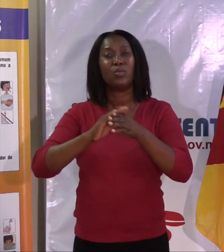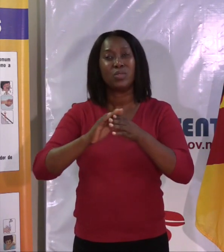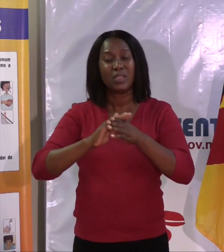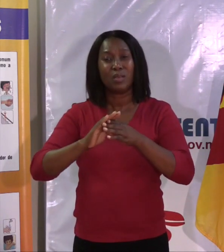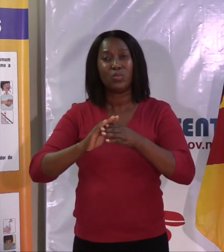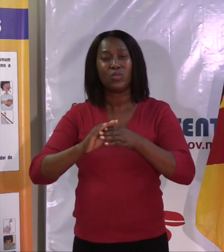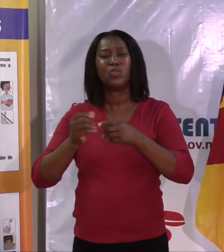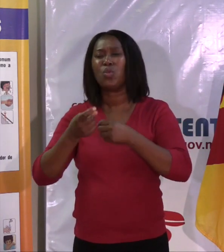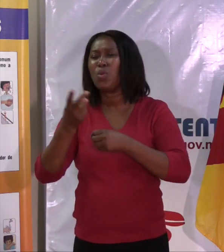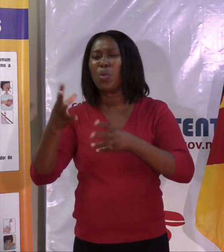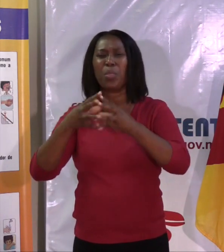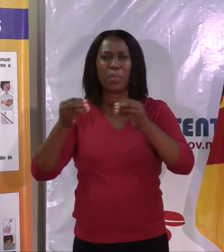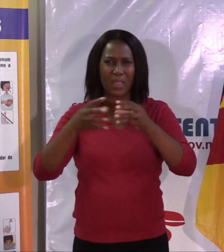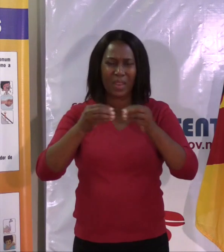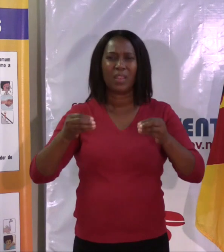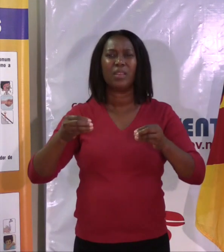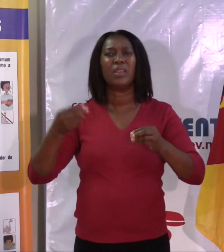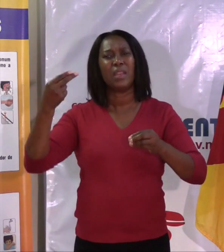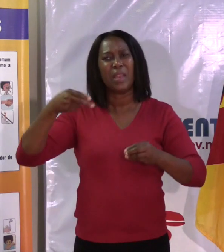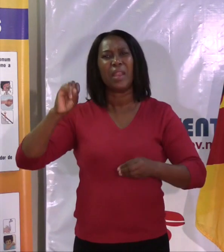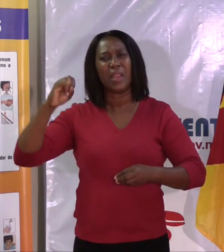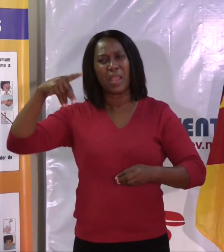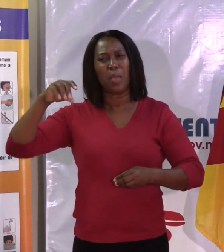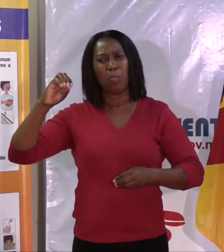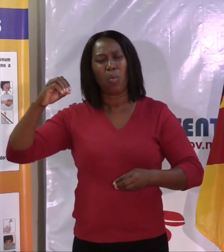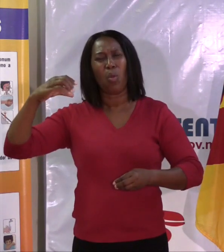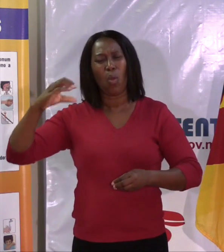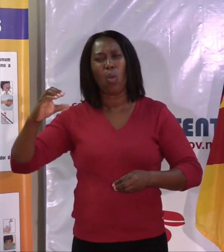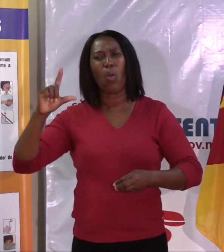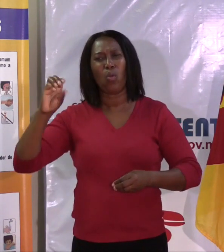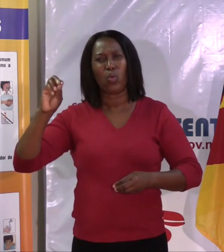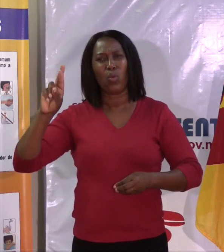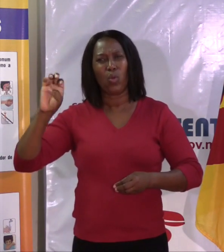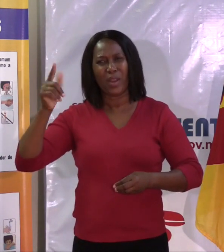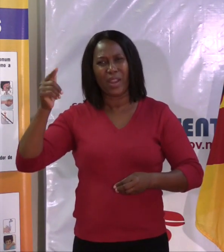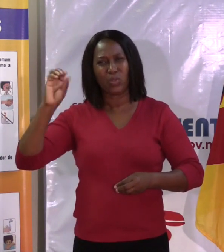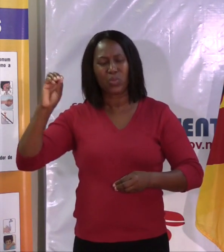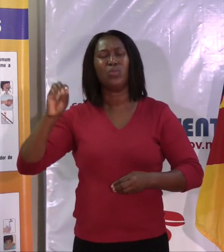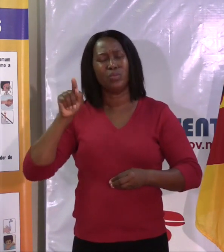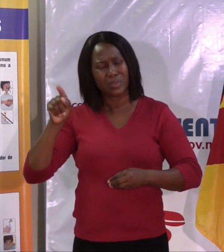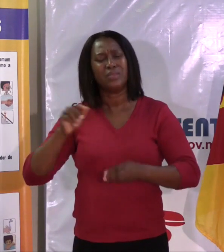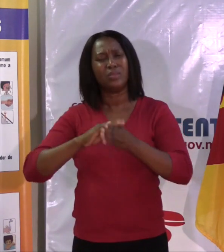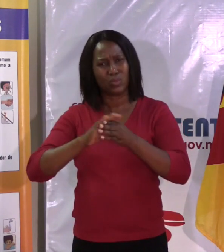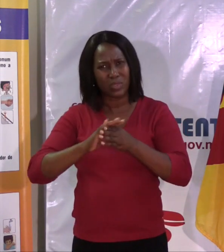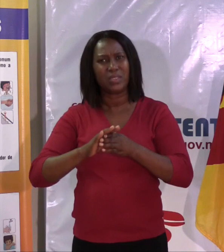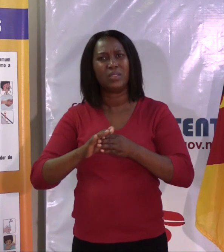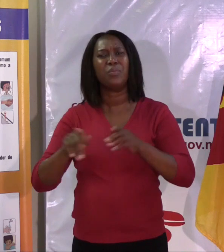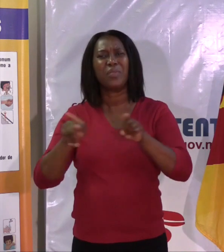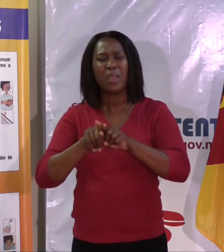hipoclorito de cálcio. Quando nós temos epidemias de cólera, aquela solução que nós usamos para epidemias de cólera, estamos a usar